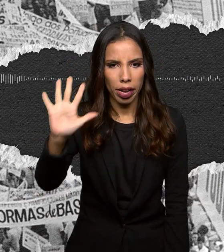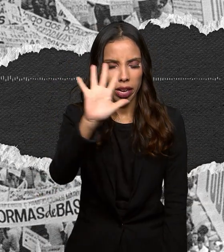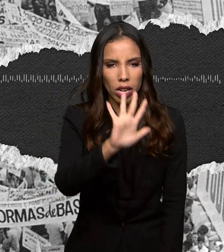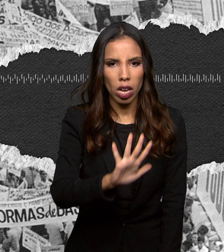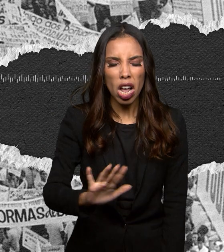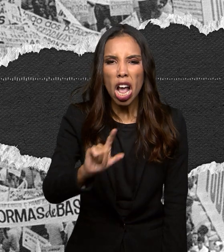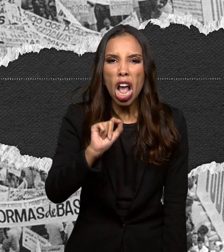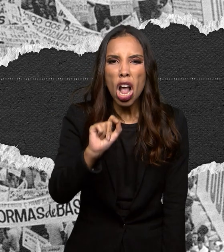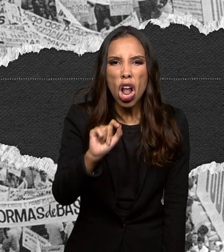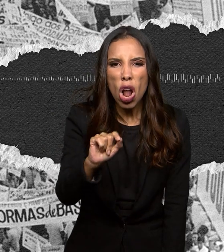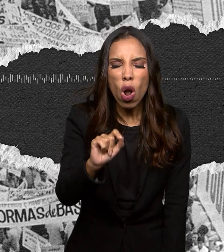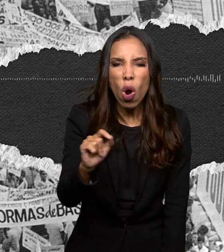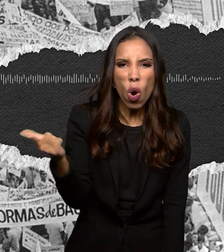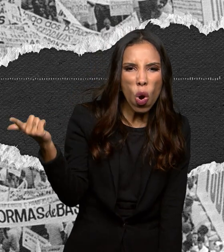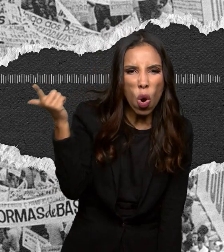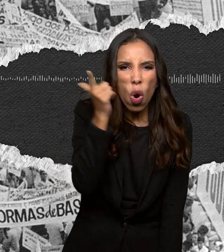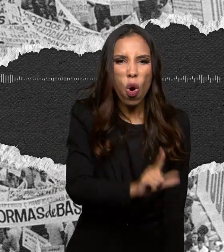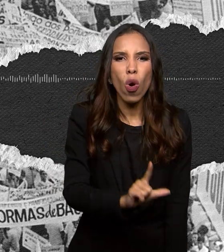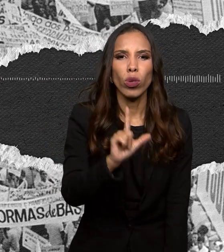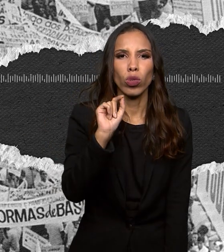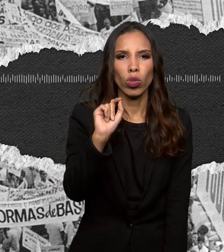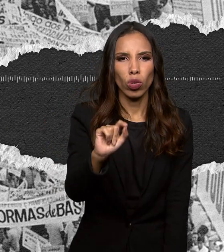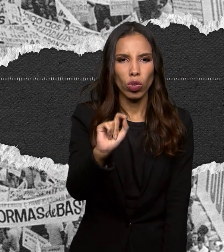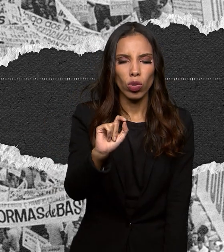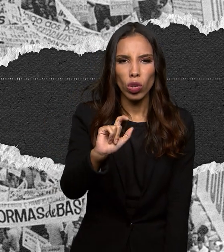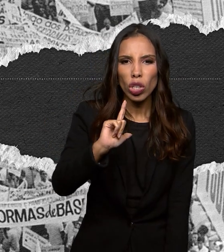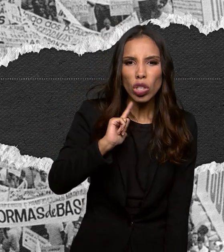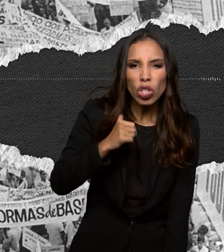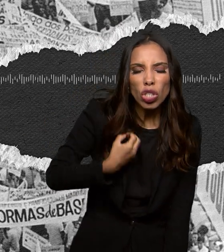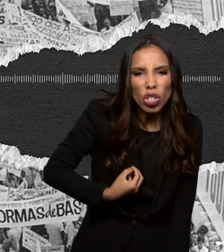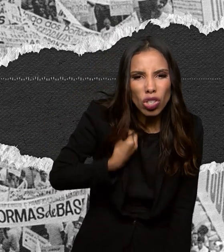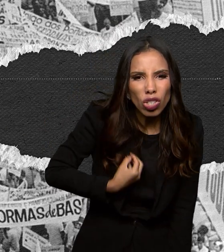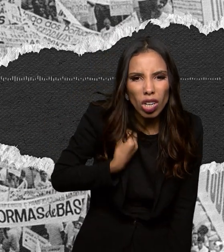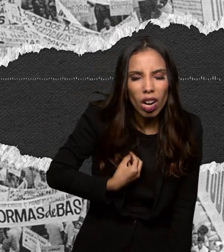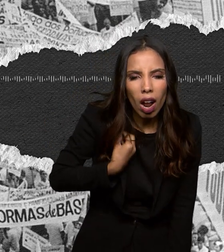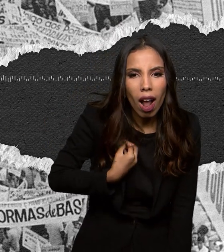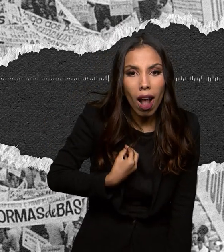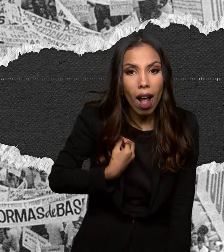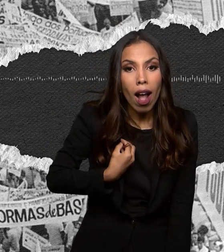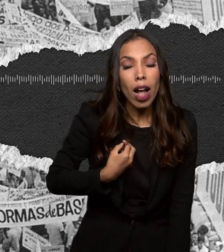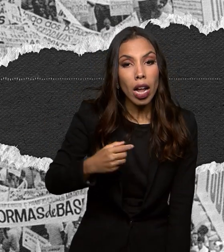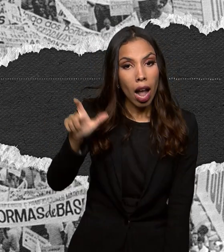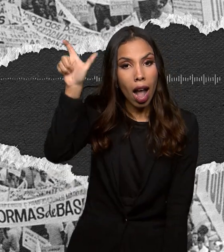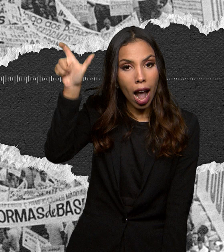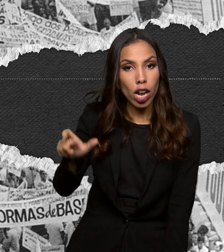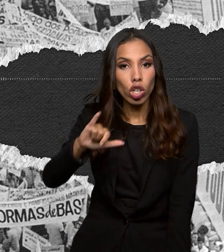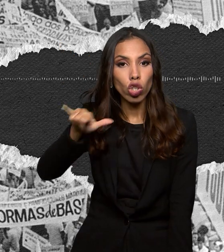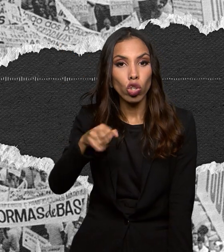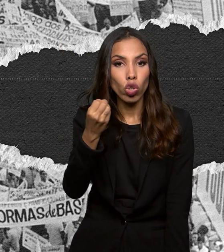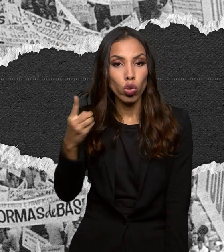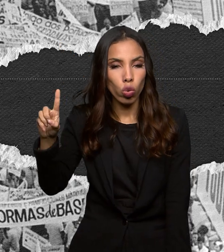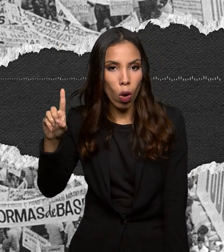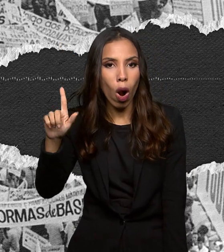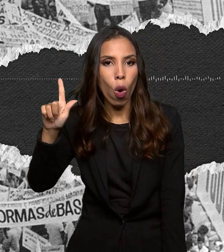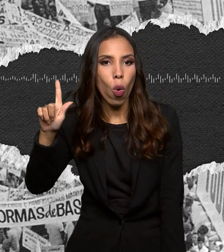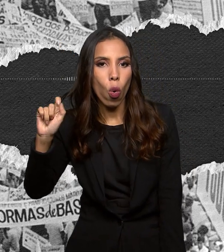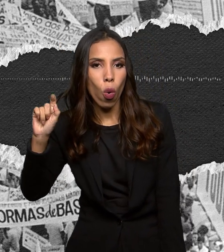adquirir instrução nas escolas. Esse é João Belchior Marques Goulart. Nome político,